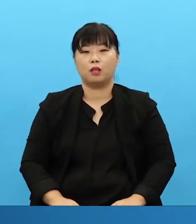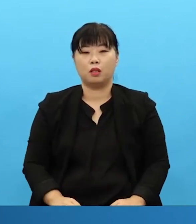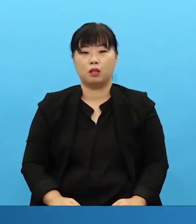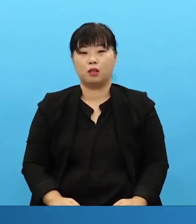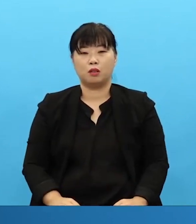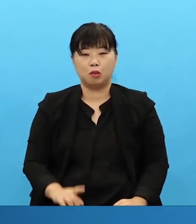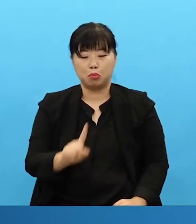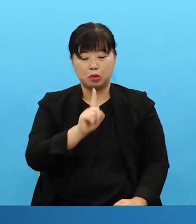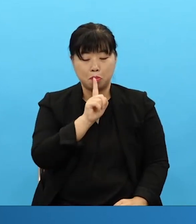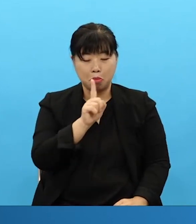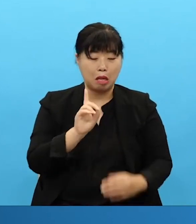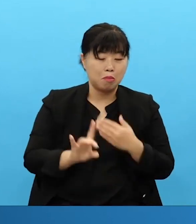That there were no excuses